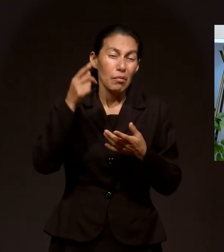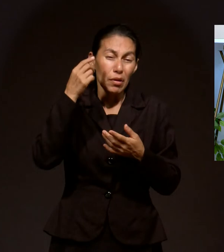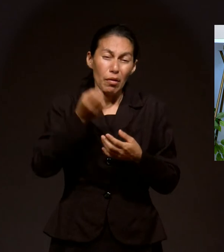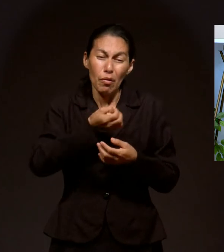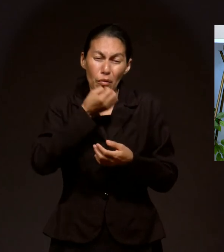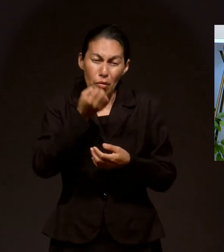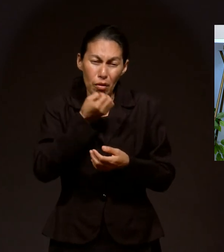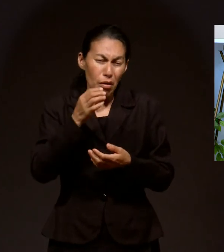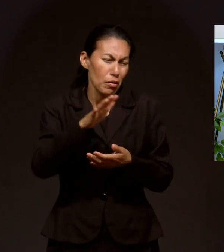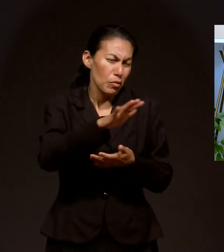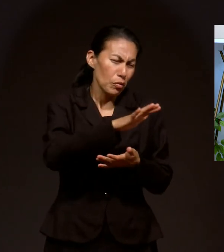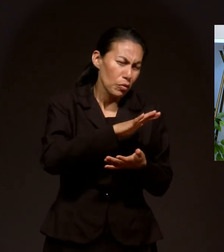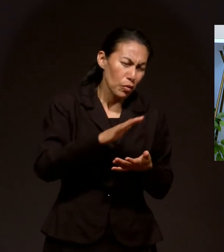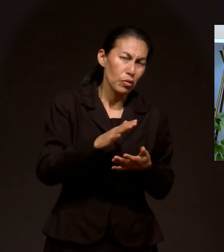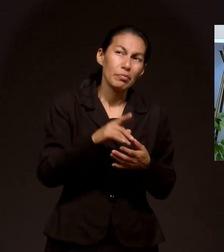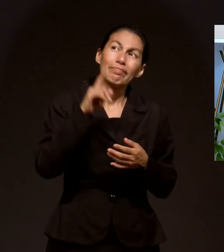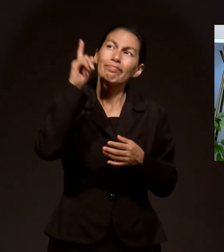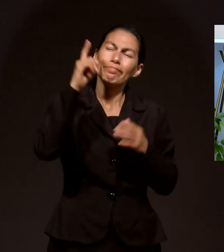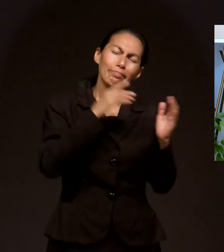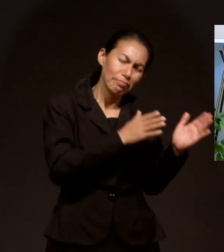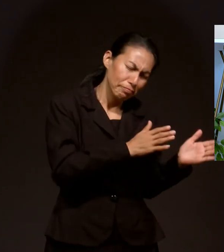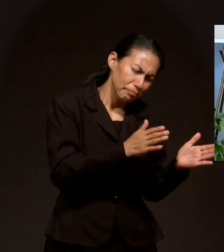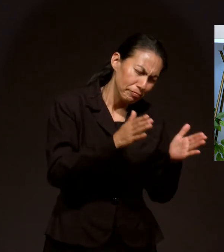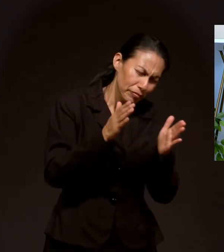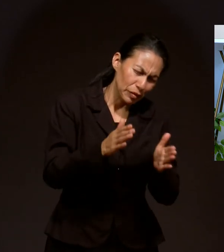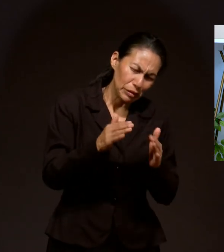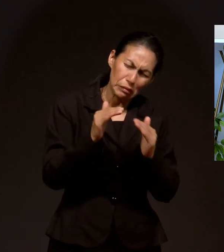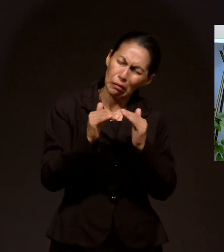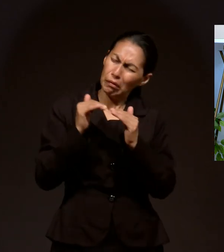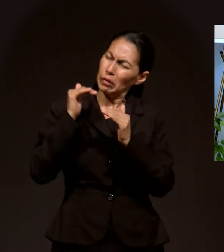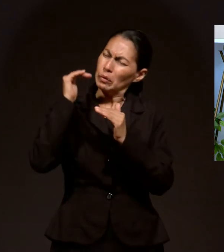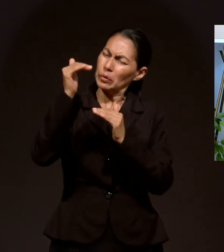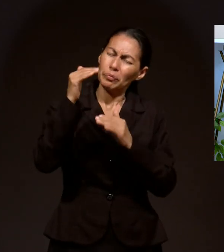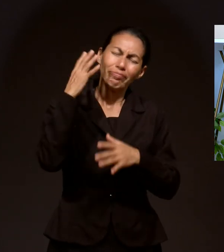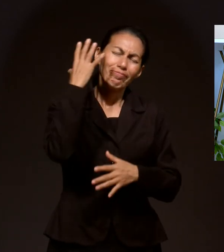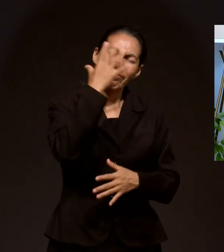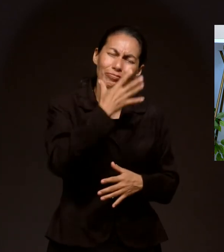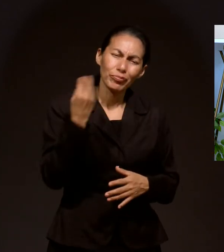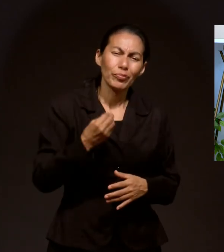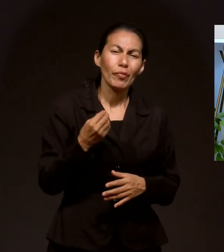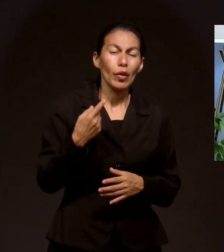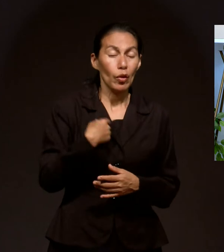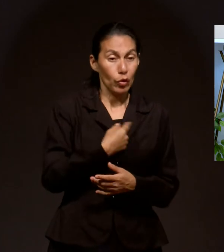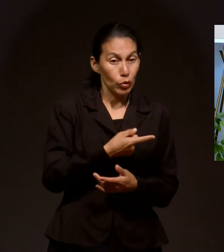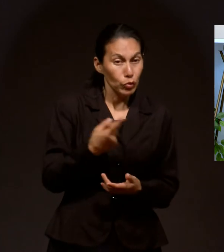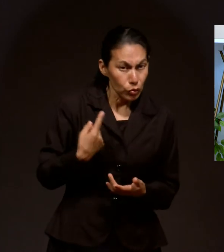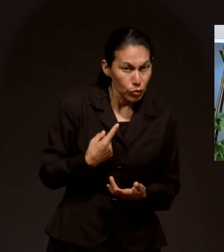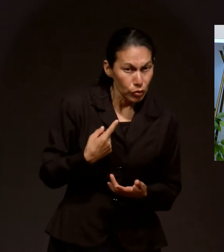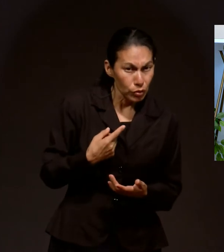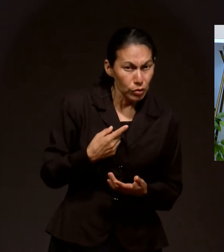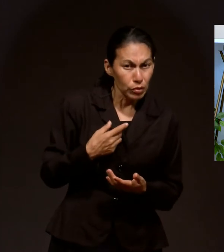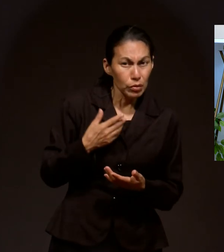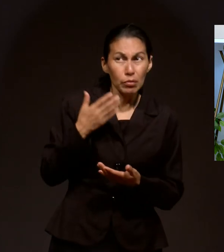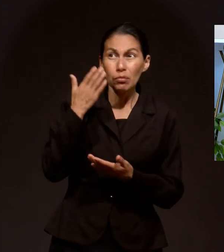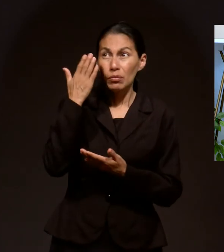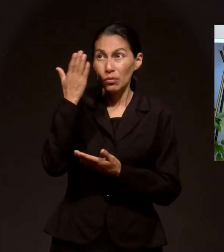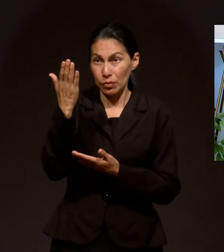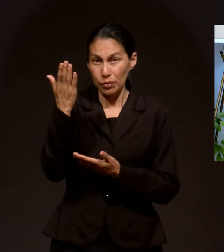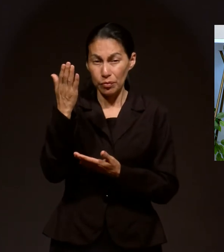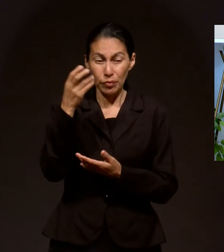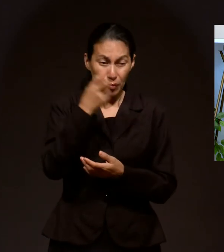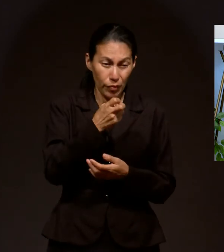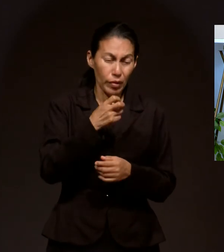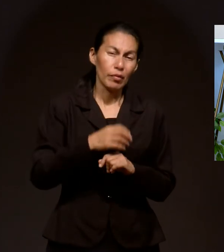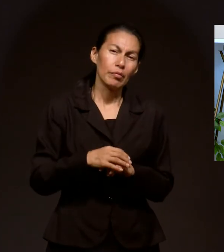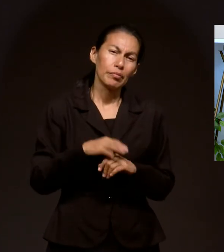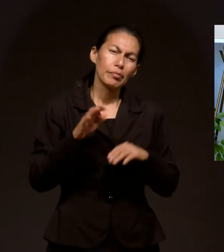Dios tiene por encima de todo planes mucho más elevados. Así que pedimos por esos planes elevados, porque